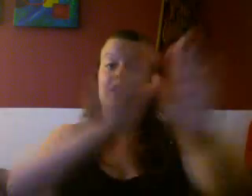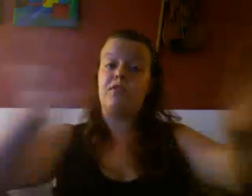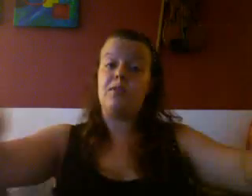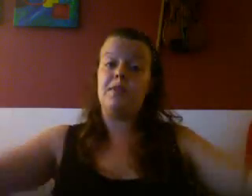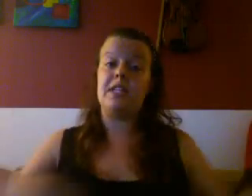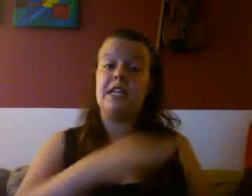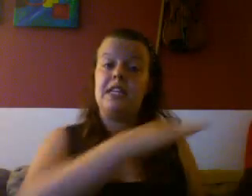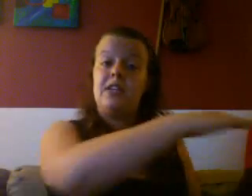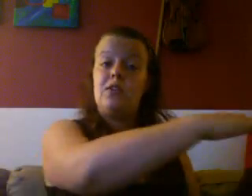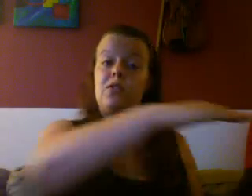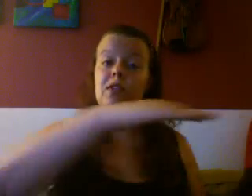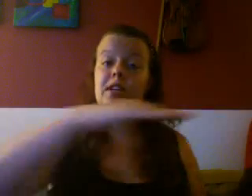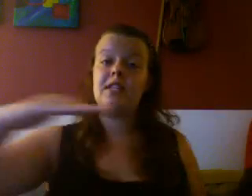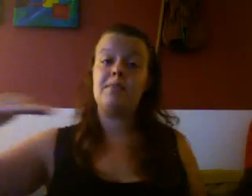svømmede til, de nåede ind til